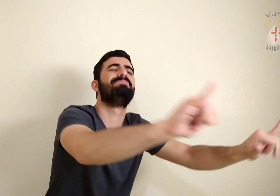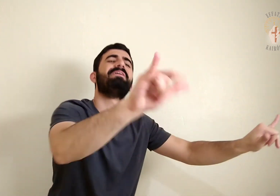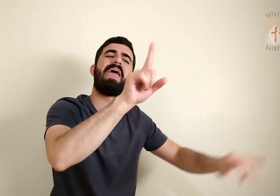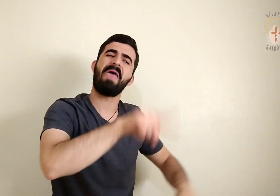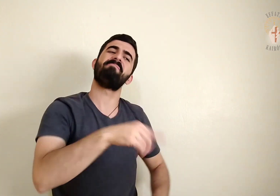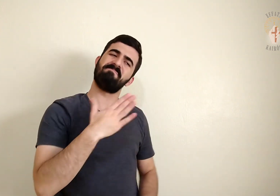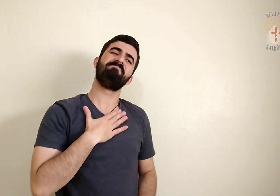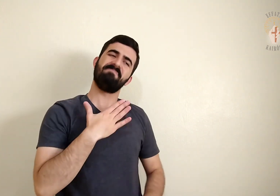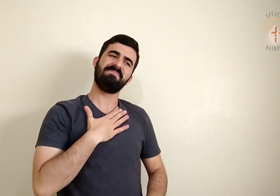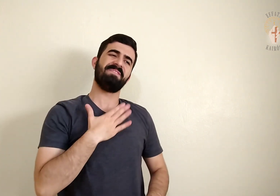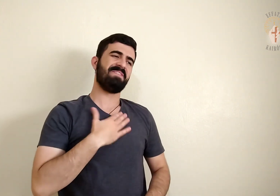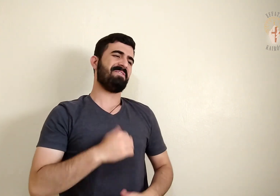anunciará é meu.